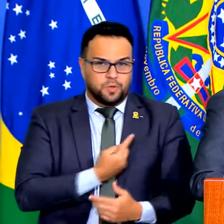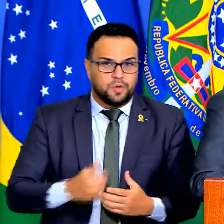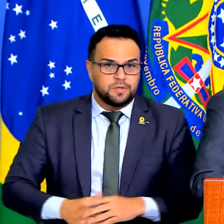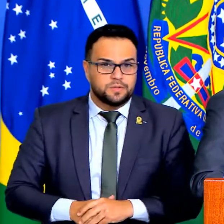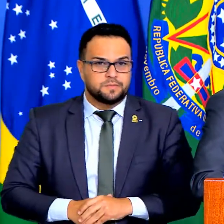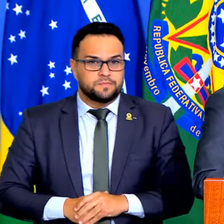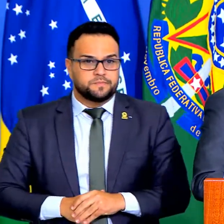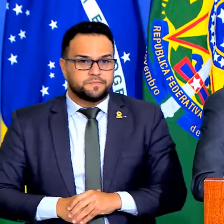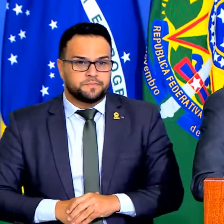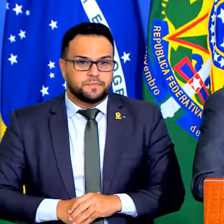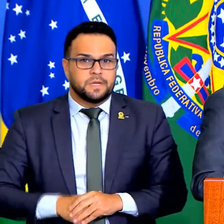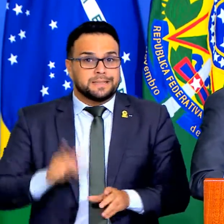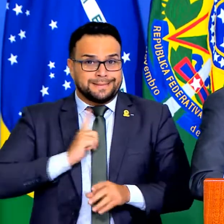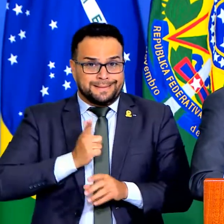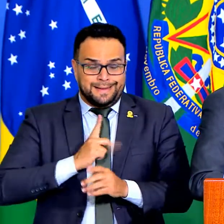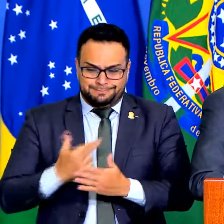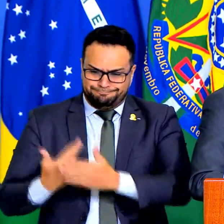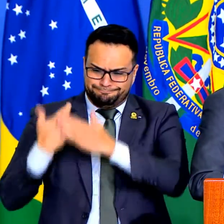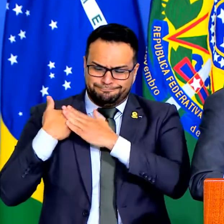tem uma responsabilidade enorme,